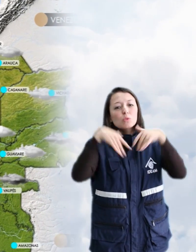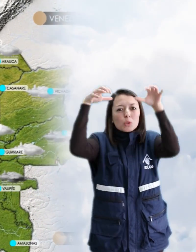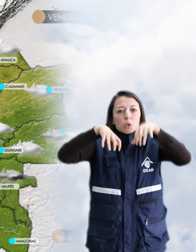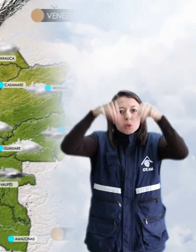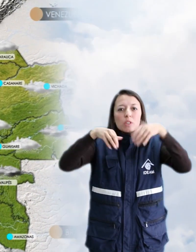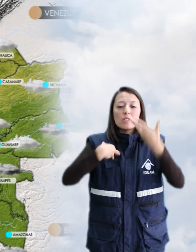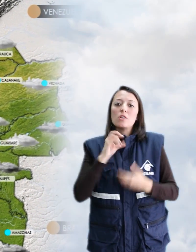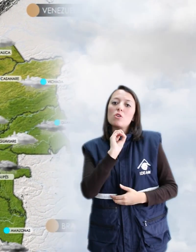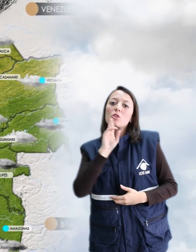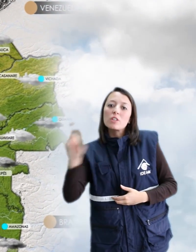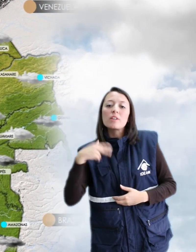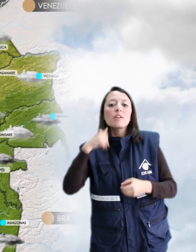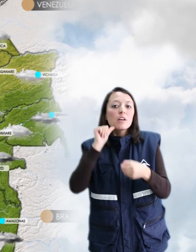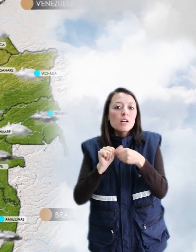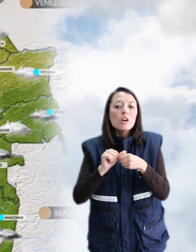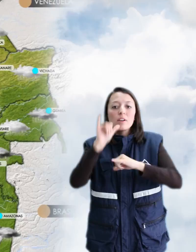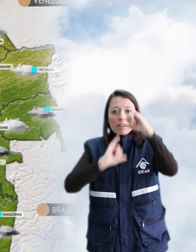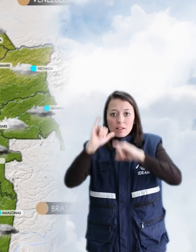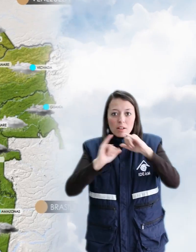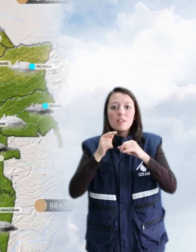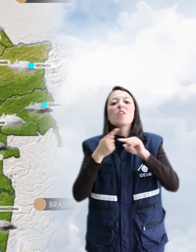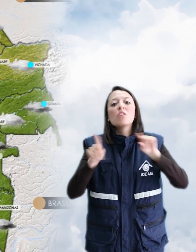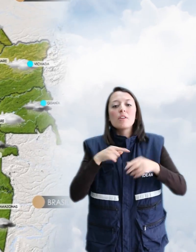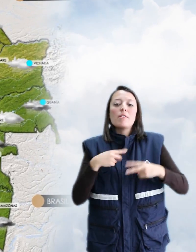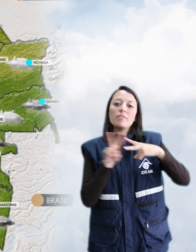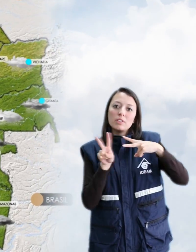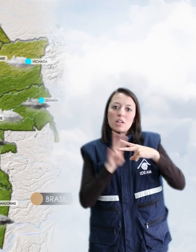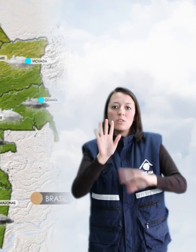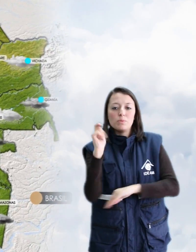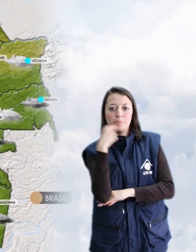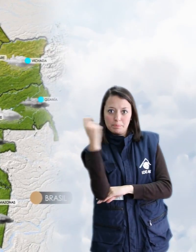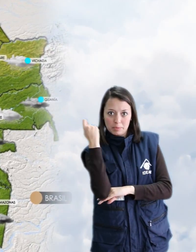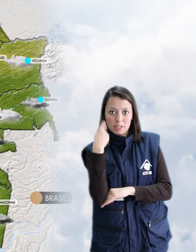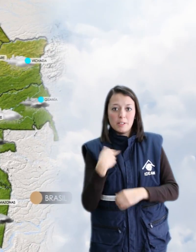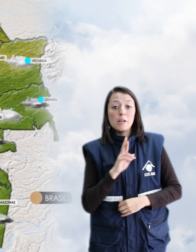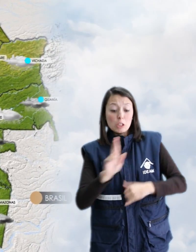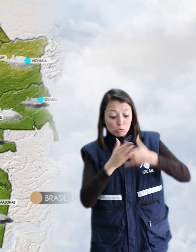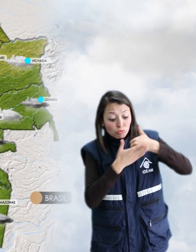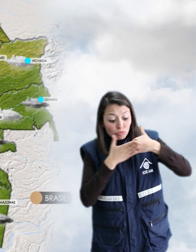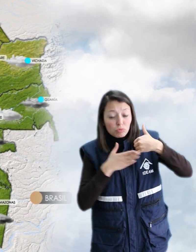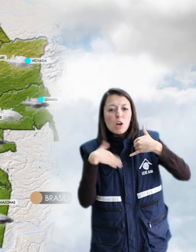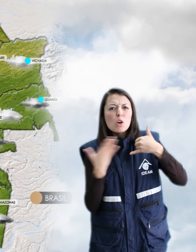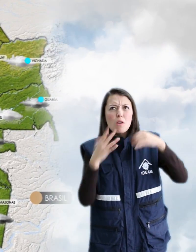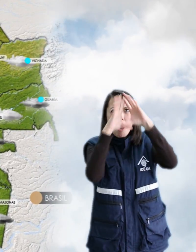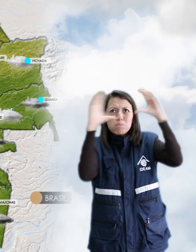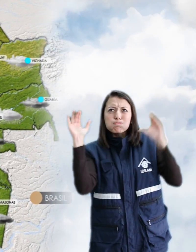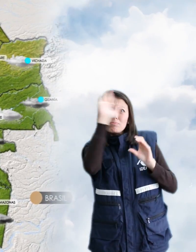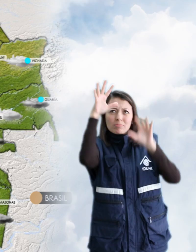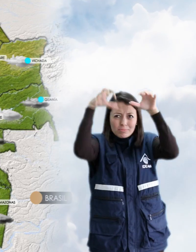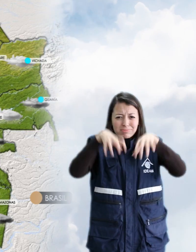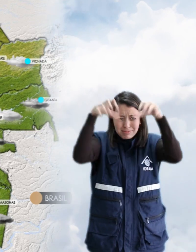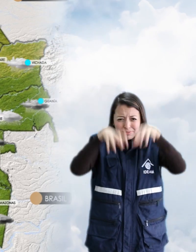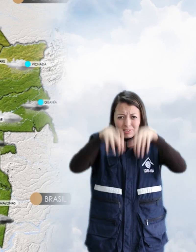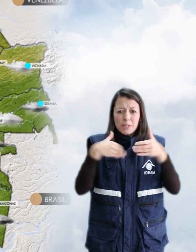oriente de Arauca, Casanare y sectores dispersos de Bichada y Meta. Al sur del país tendremos abundante nubosidad y lluvias las